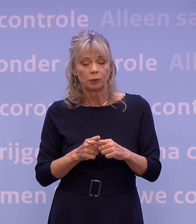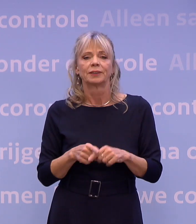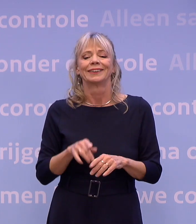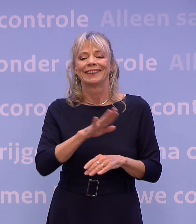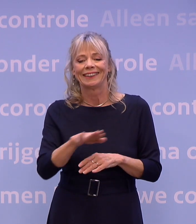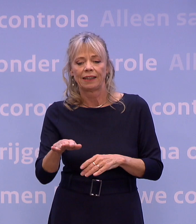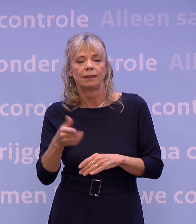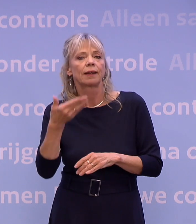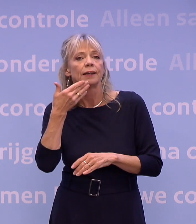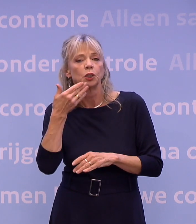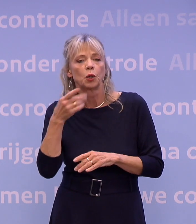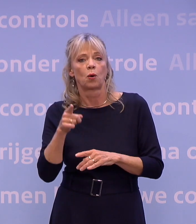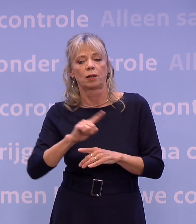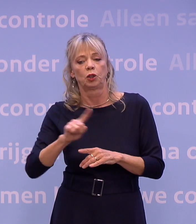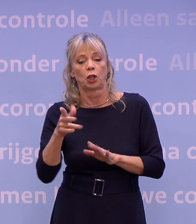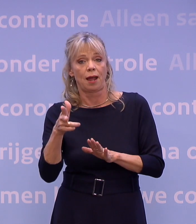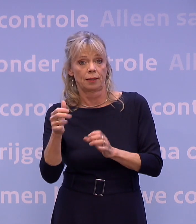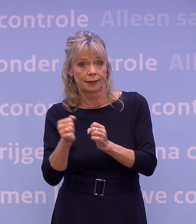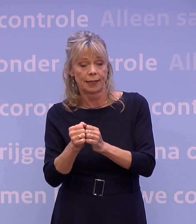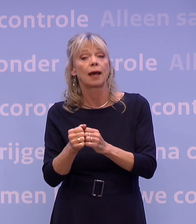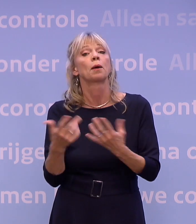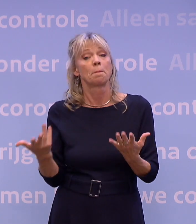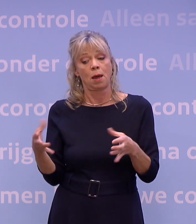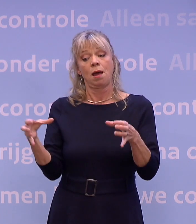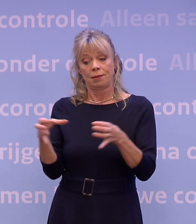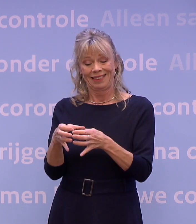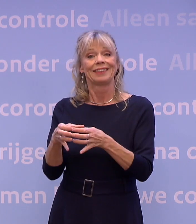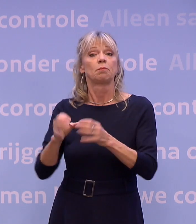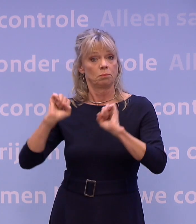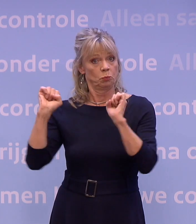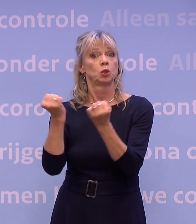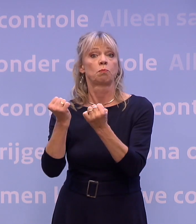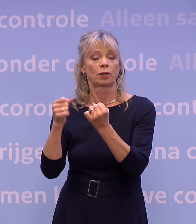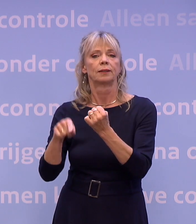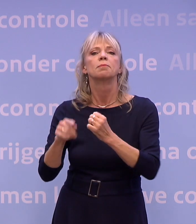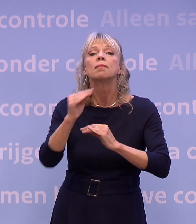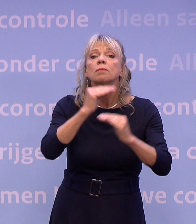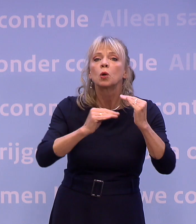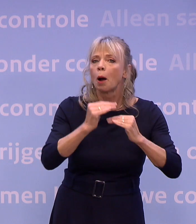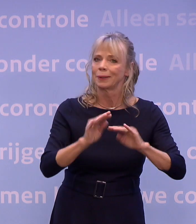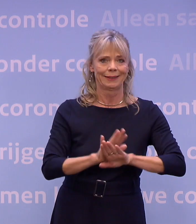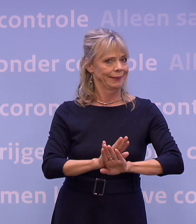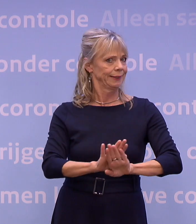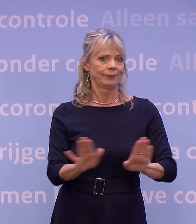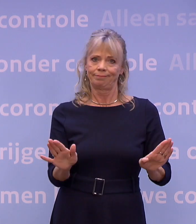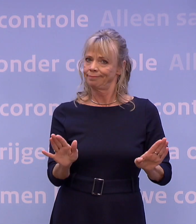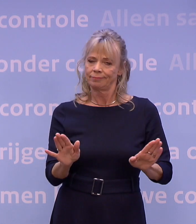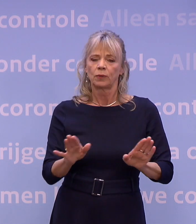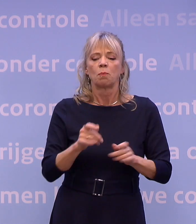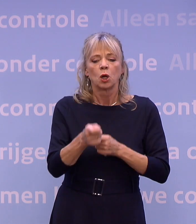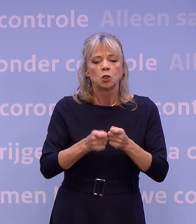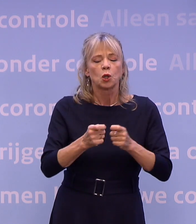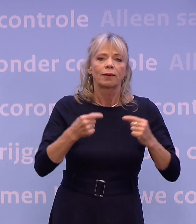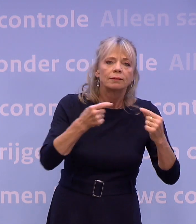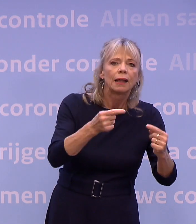18 jaar kunnen in teamverband blijven sporten. Maar de competities worden stilgelegd om het aantal reisverwegingen en